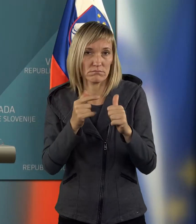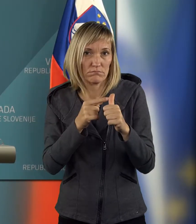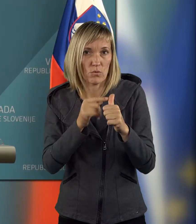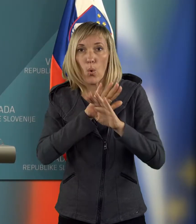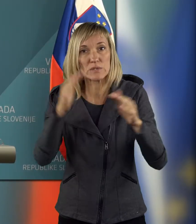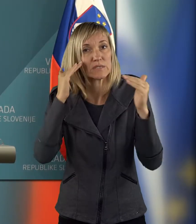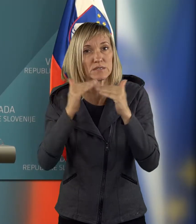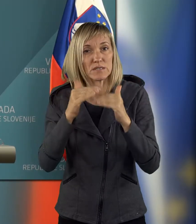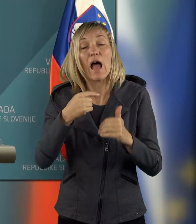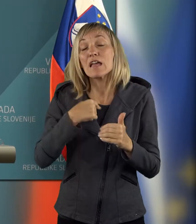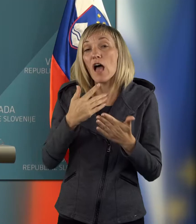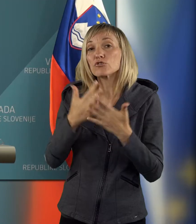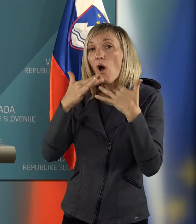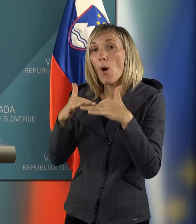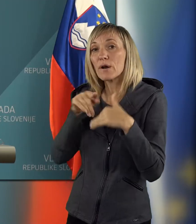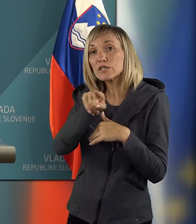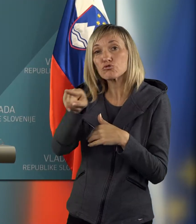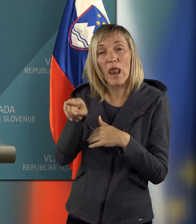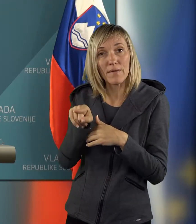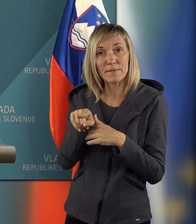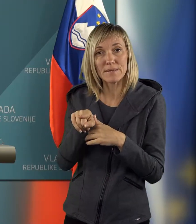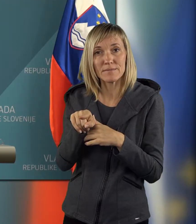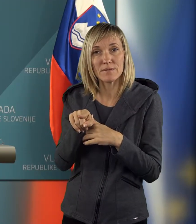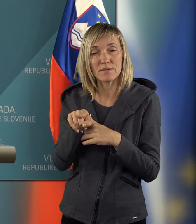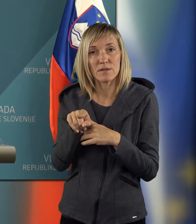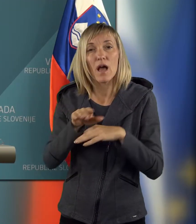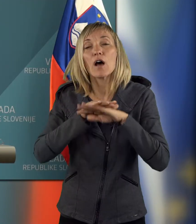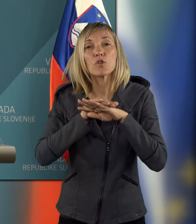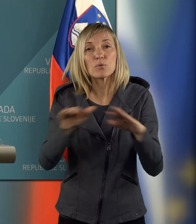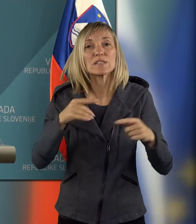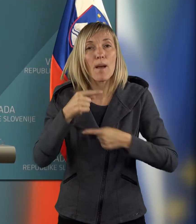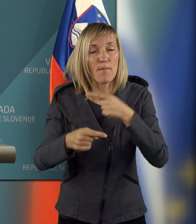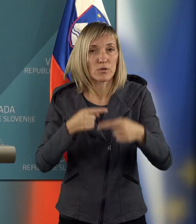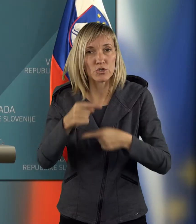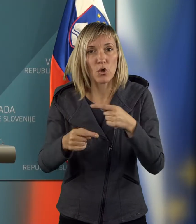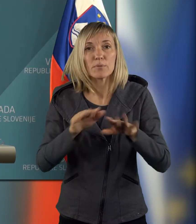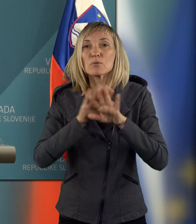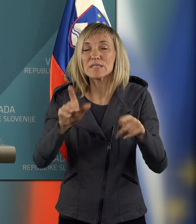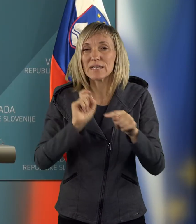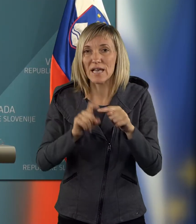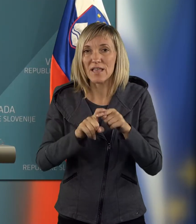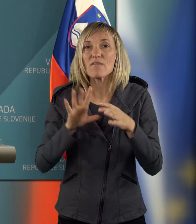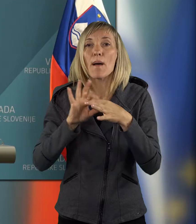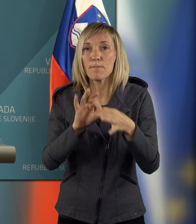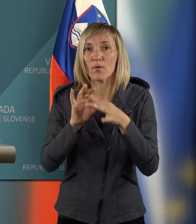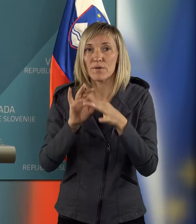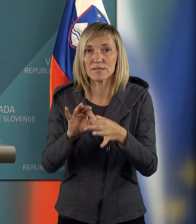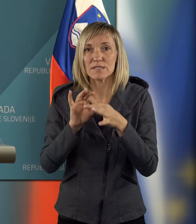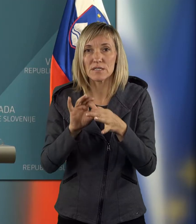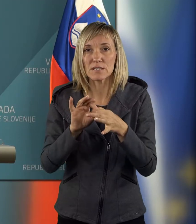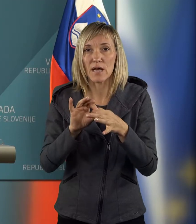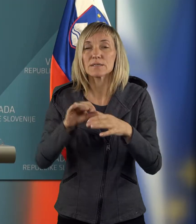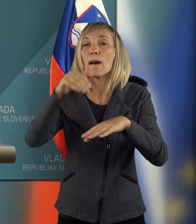Jaz sem jim obrazložila, da so vsi postopki, vse zadeve povezane z MD